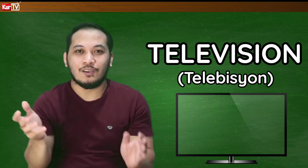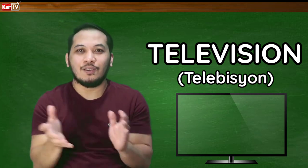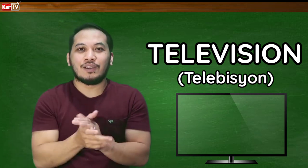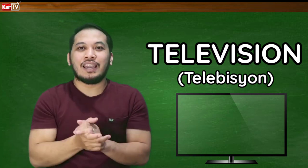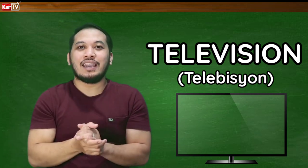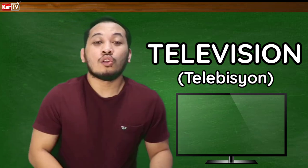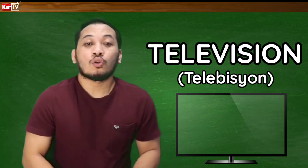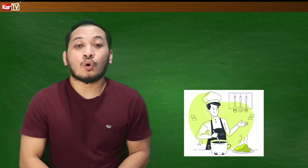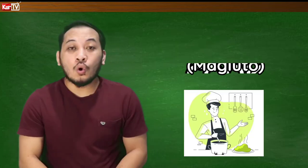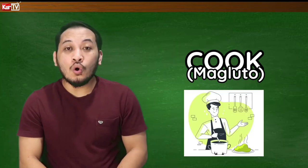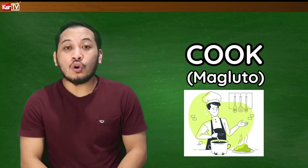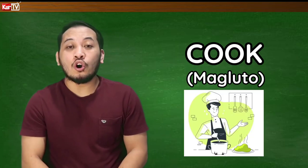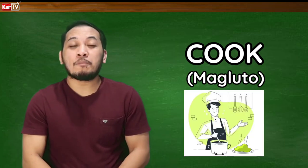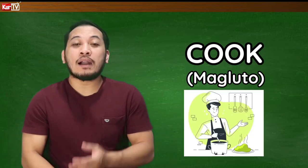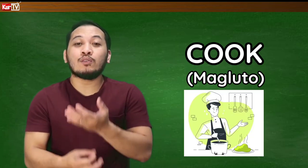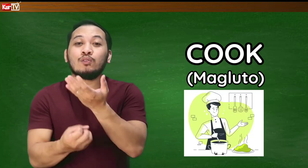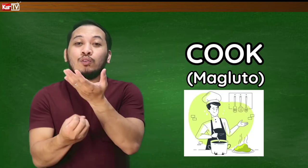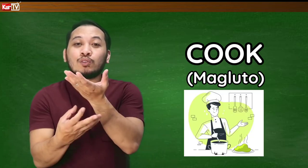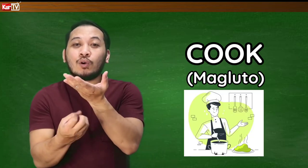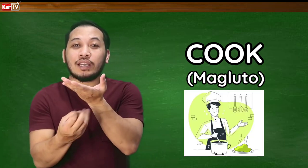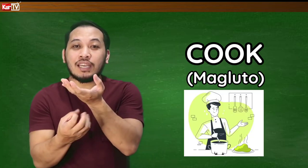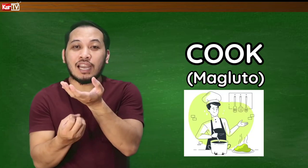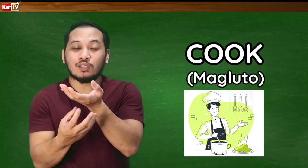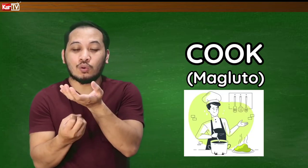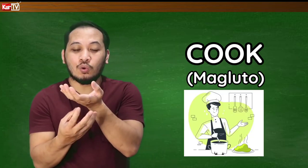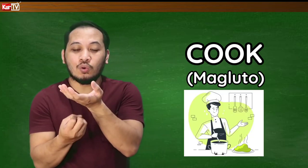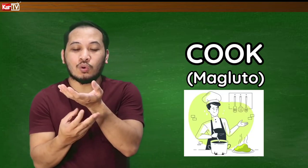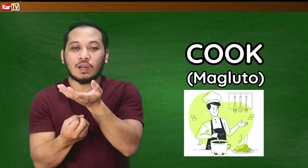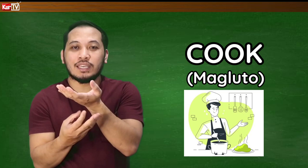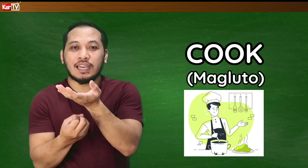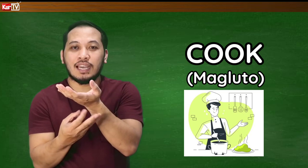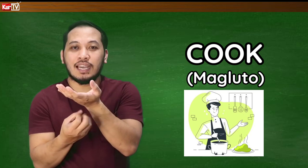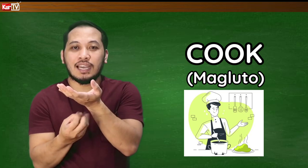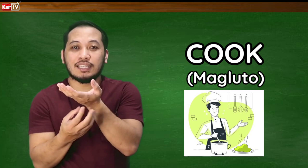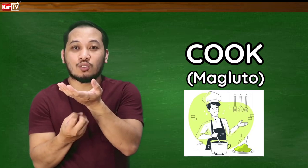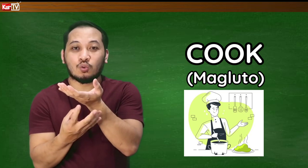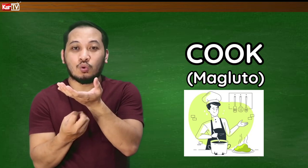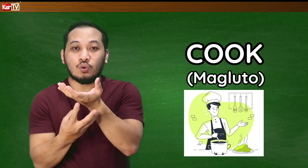Okay. Cook. O pagluluto. Ayan. Cook. Ayan. Cook.